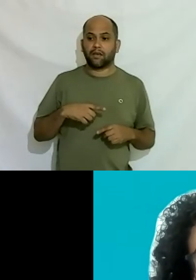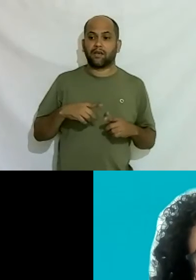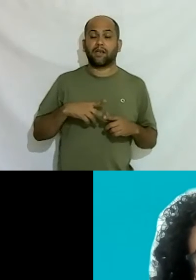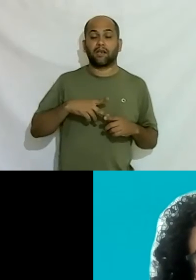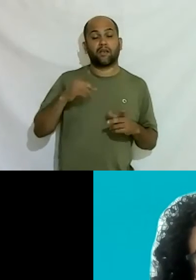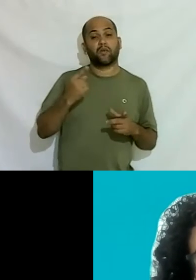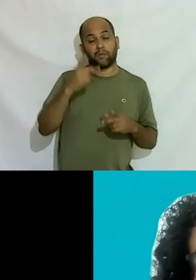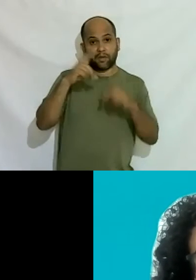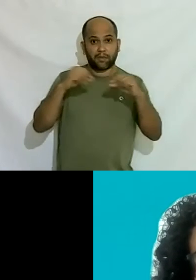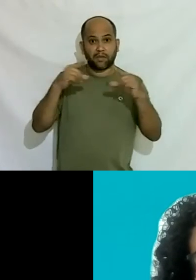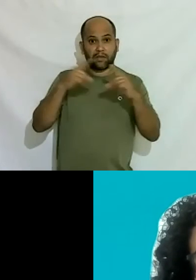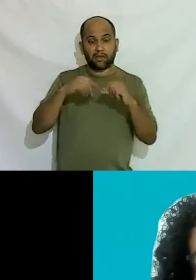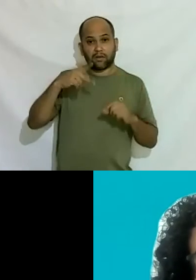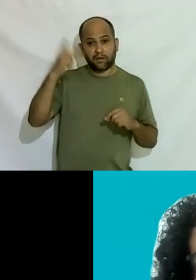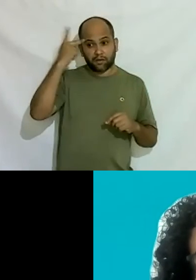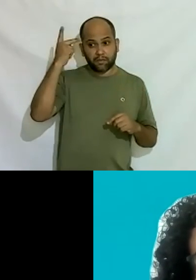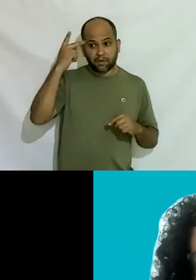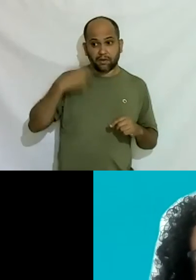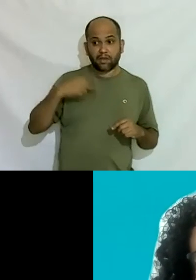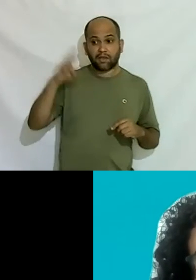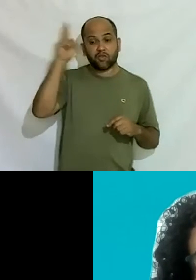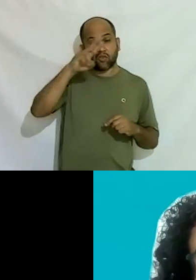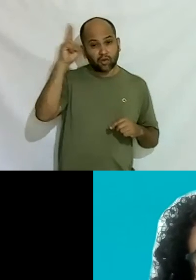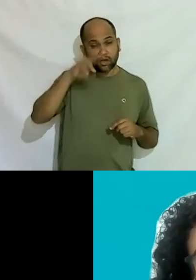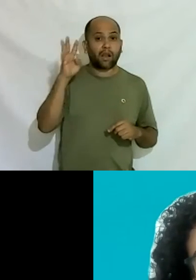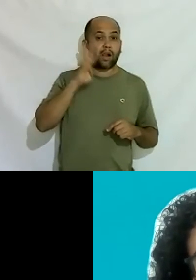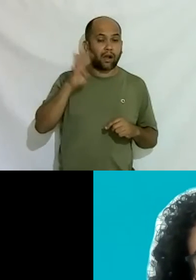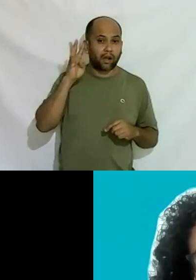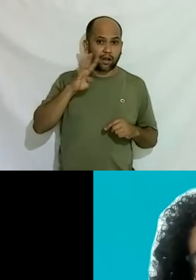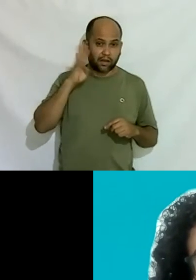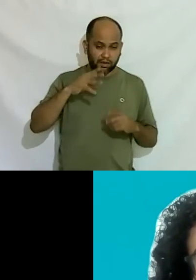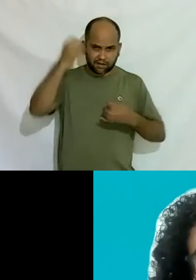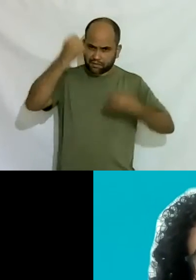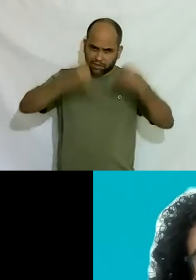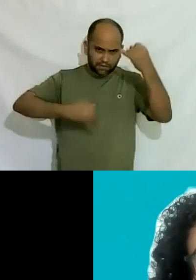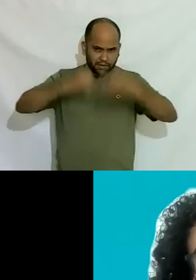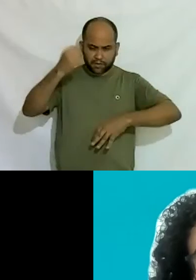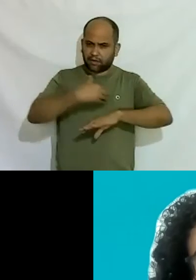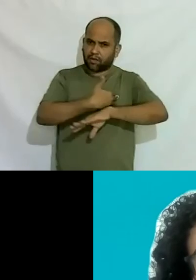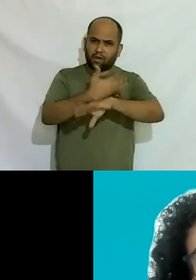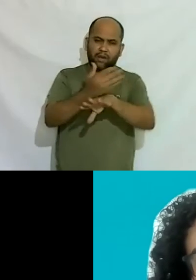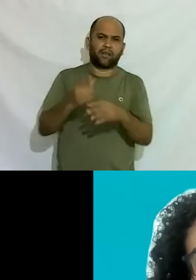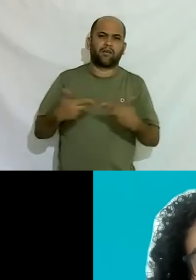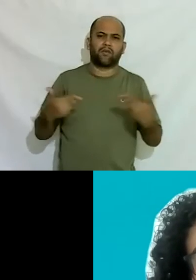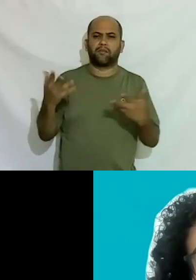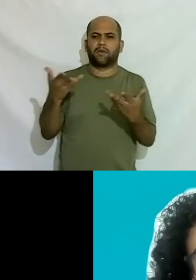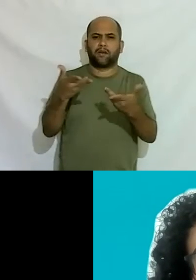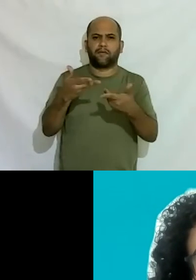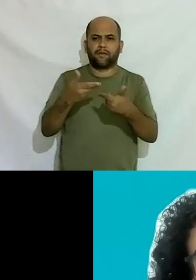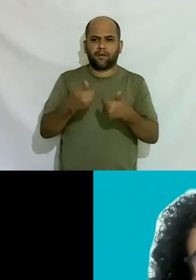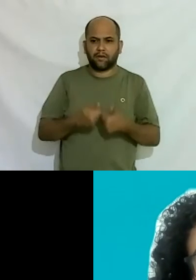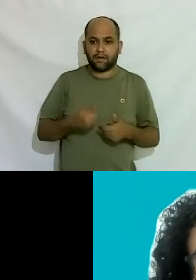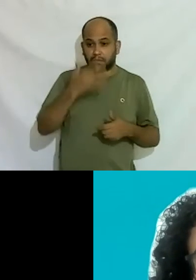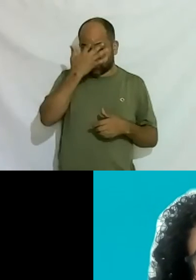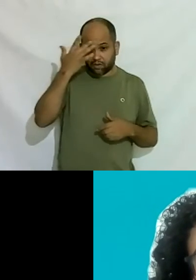tem histórias muito legais que a gente poderia ficar falando horas existem casos maravilhosos né de pessoa